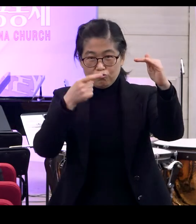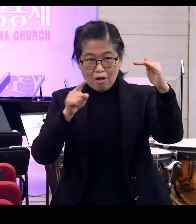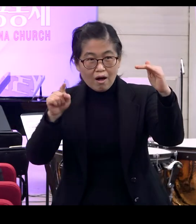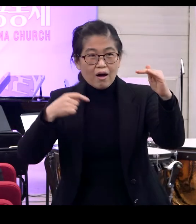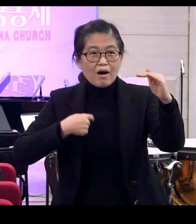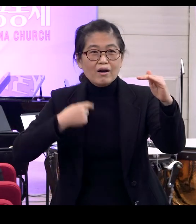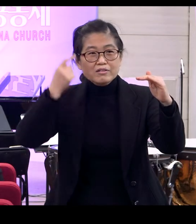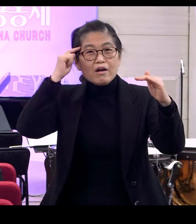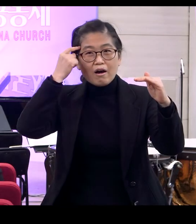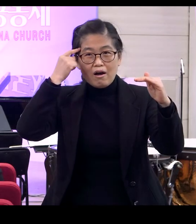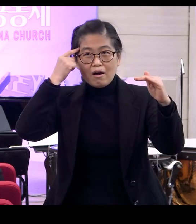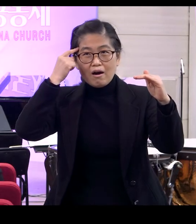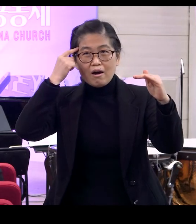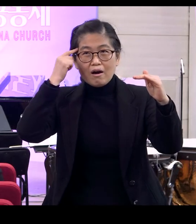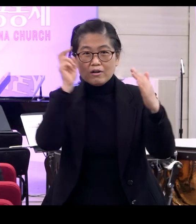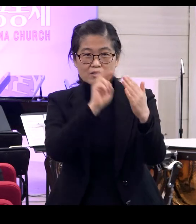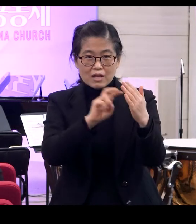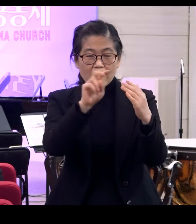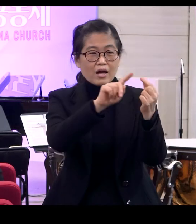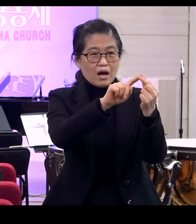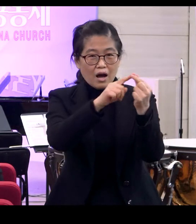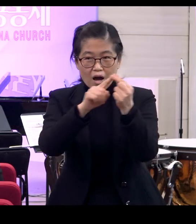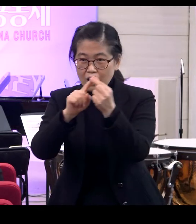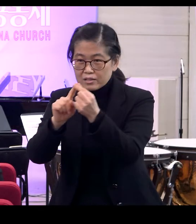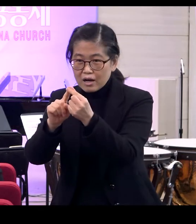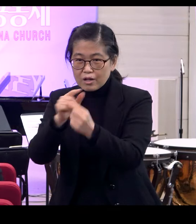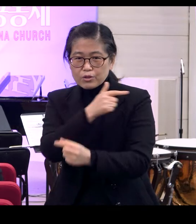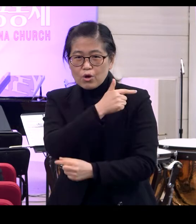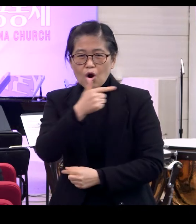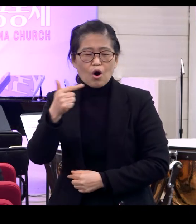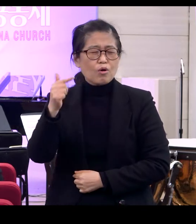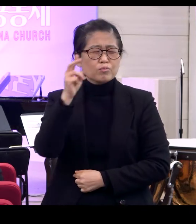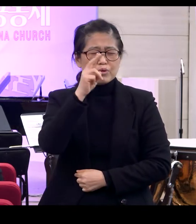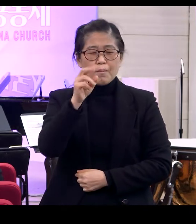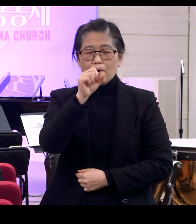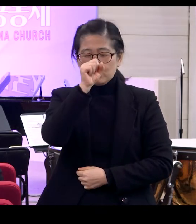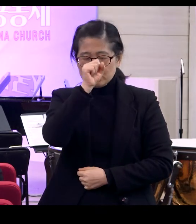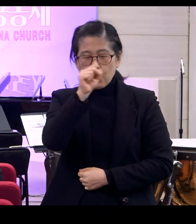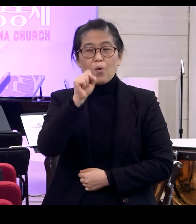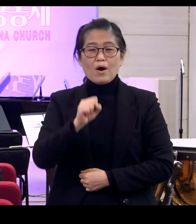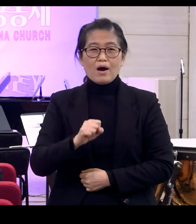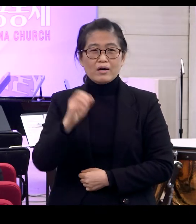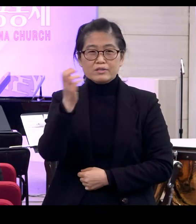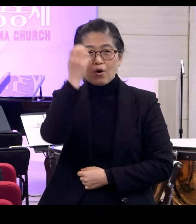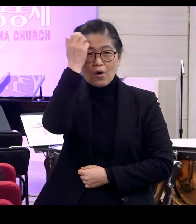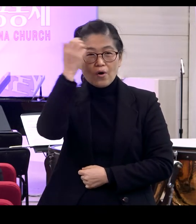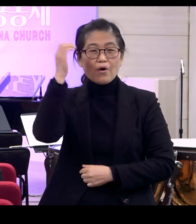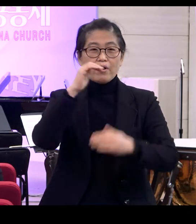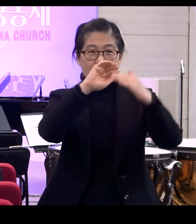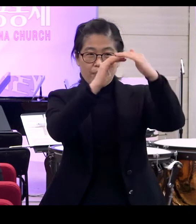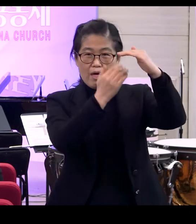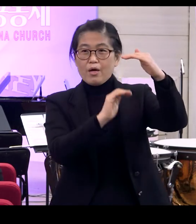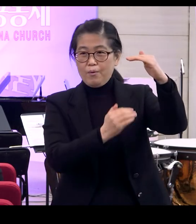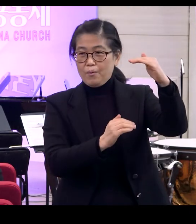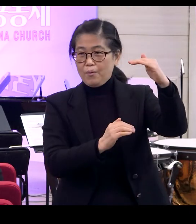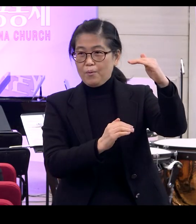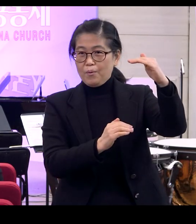왜냐하면 그 찬양의 가사가 너무나 기가 막히게 성경적인 내용을 담고 있거든요 그러니까 이건